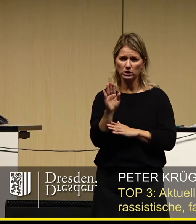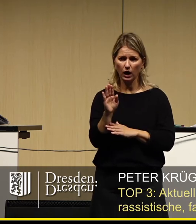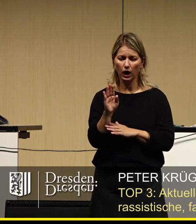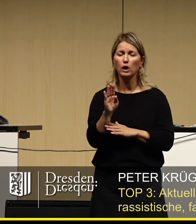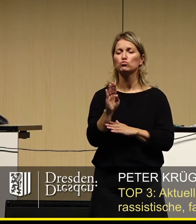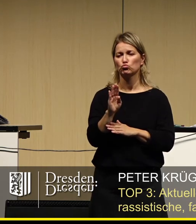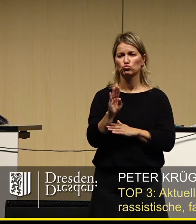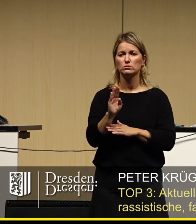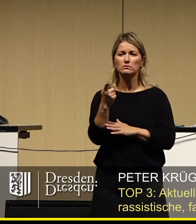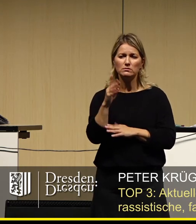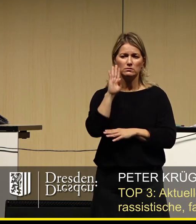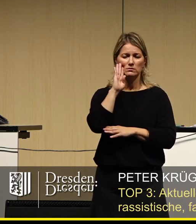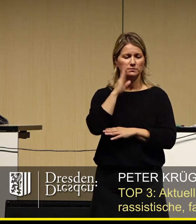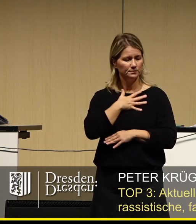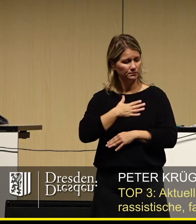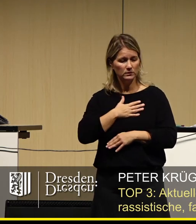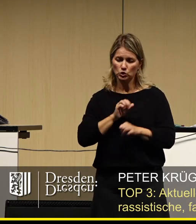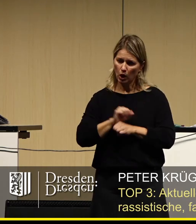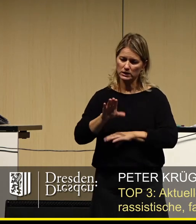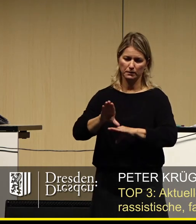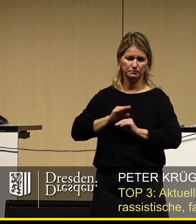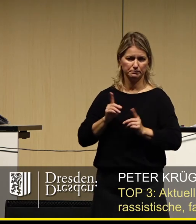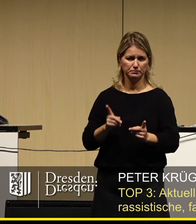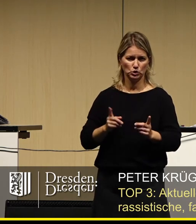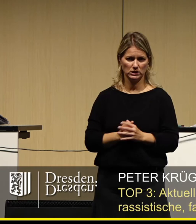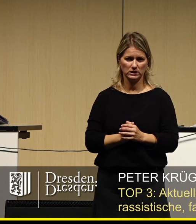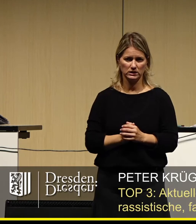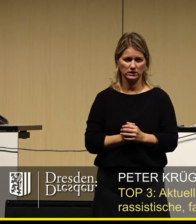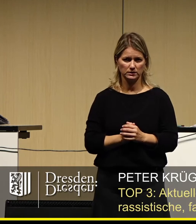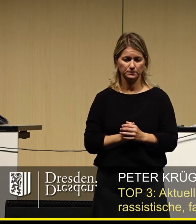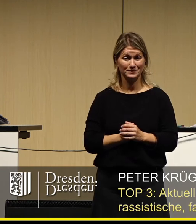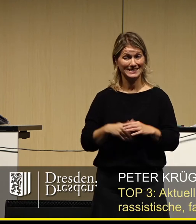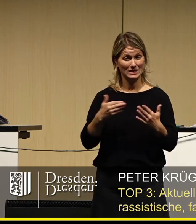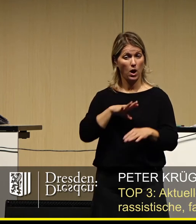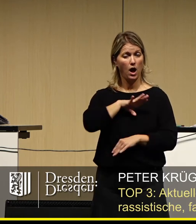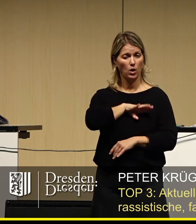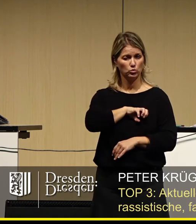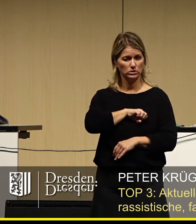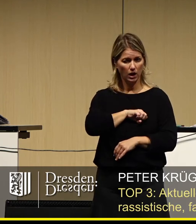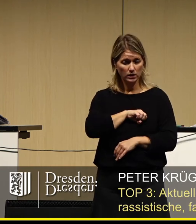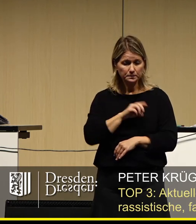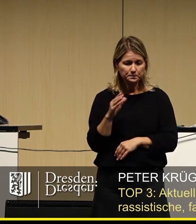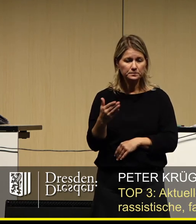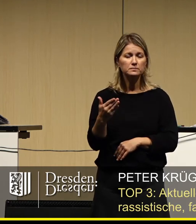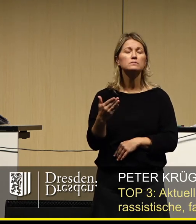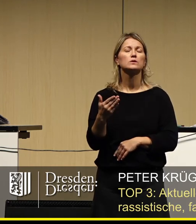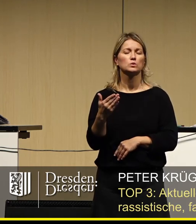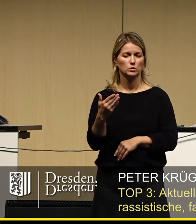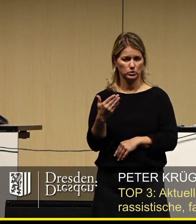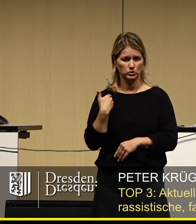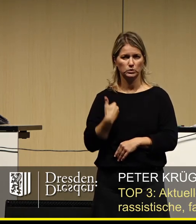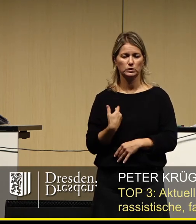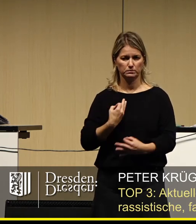auch noch so abwegige Meinung hinnehmen. Dieses Aushalten ist schwer und verlangt einem oft viel ab.